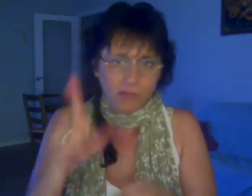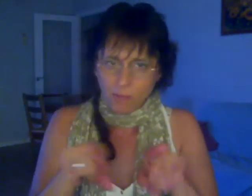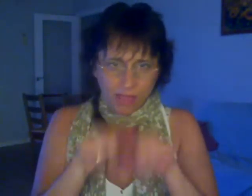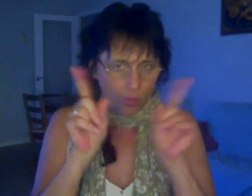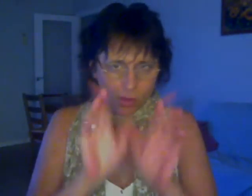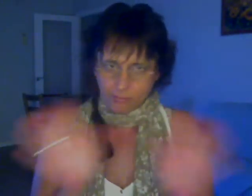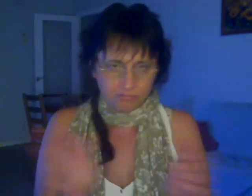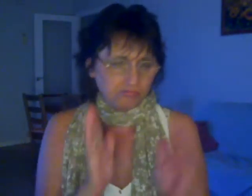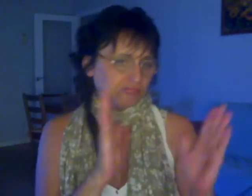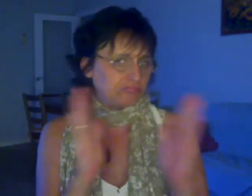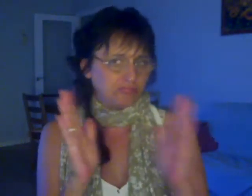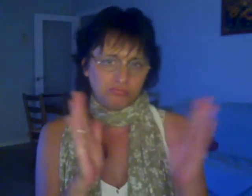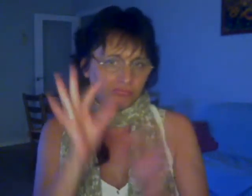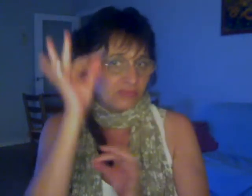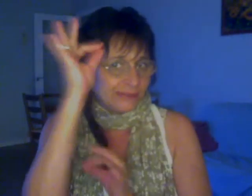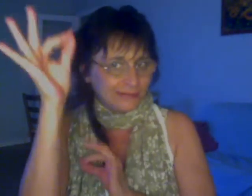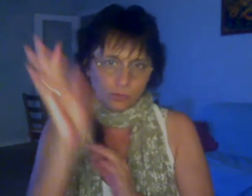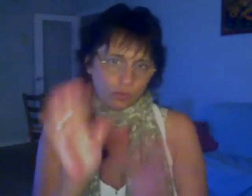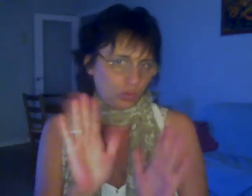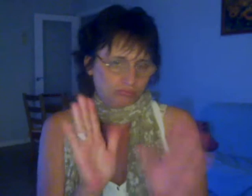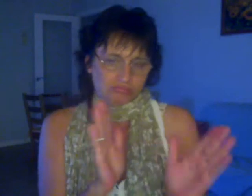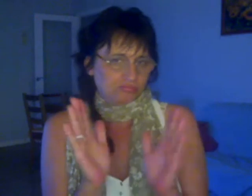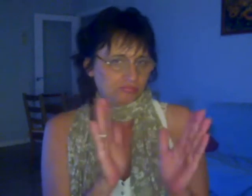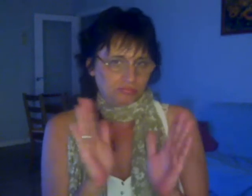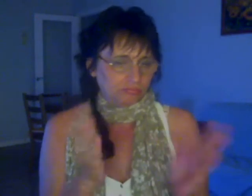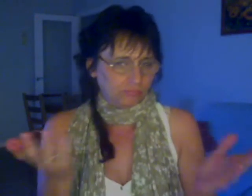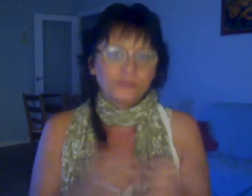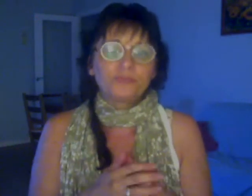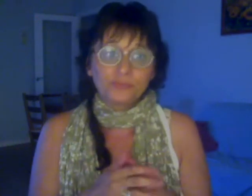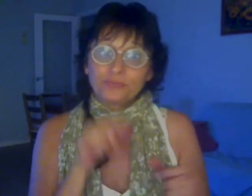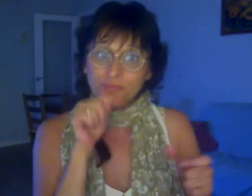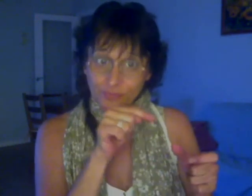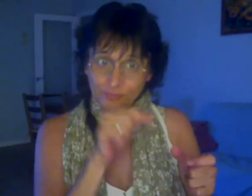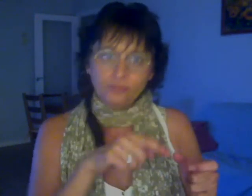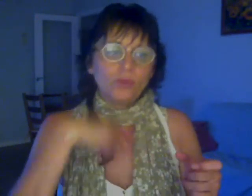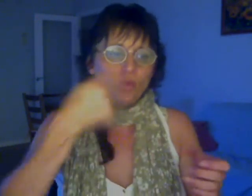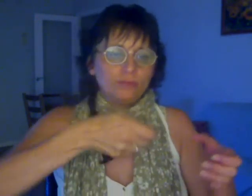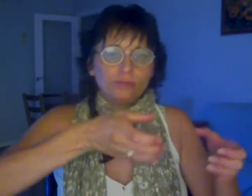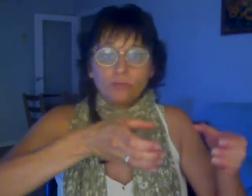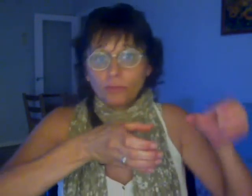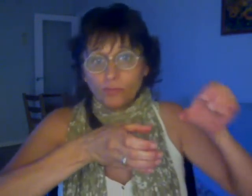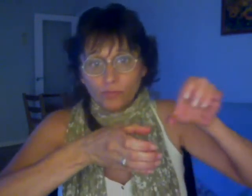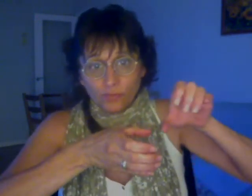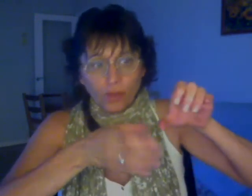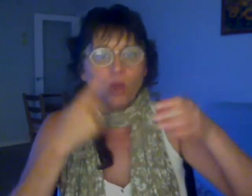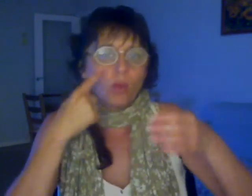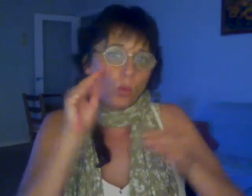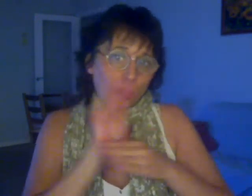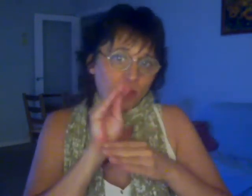También habrá sorteo de la Primitiva Tras el escrutelio del sorteo de anoche felicitamos al único ganador de primera categoría Se dio el boleto en Colina de